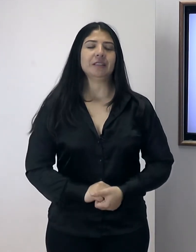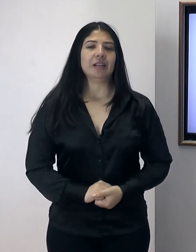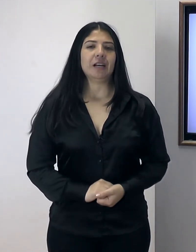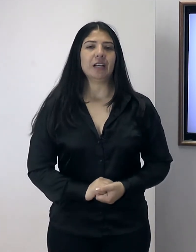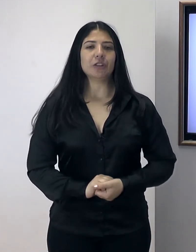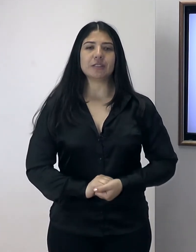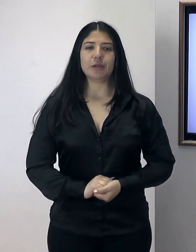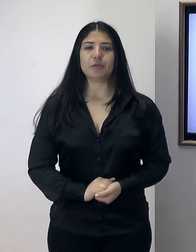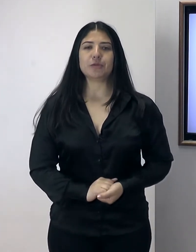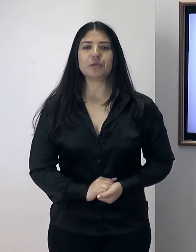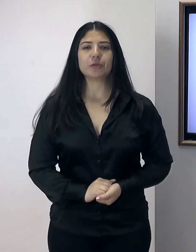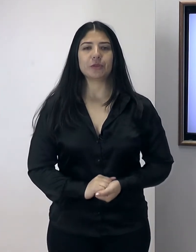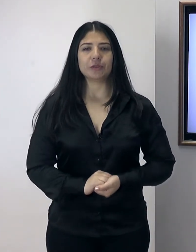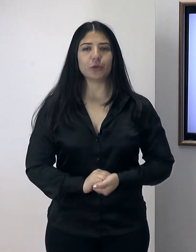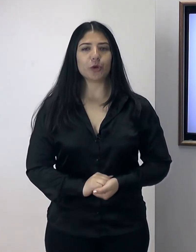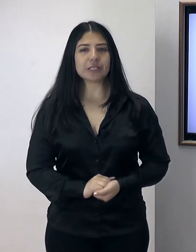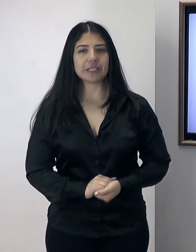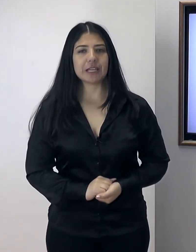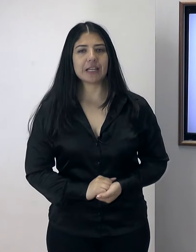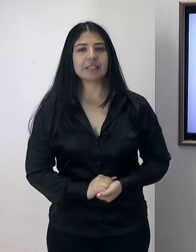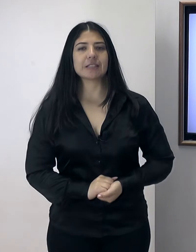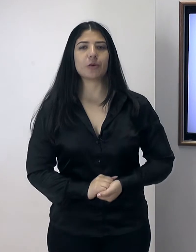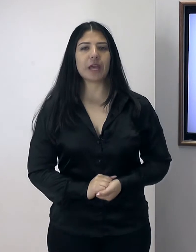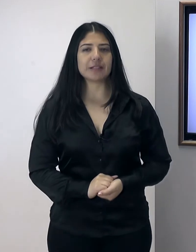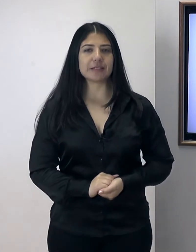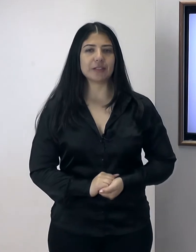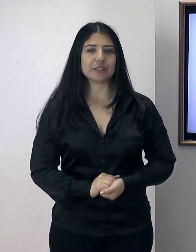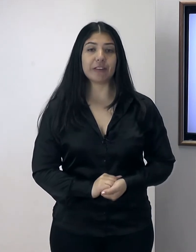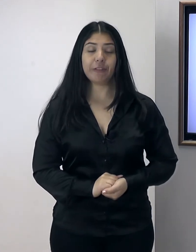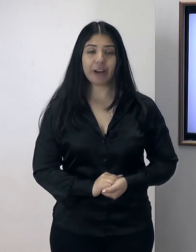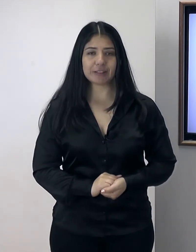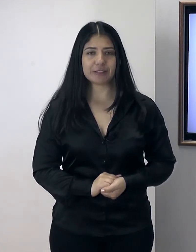Aí nós temos dois sinais que são realizados na face.